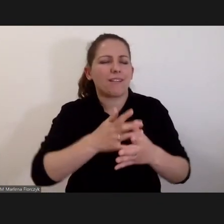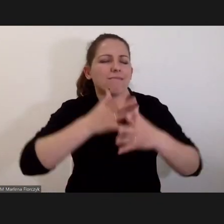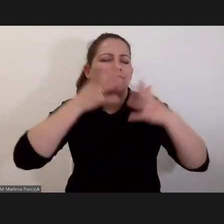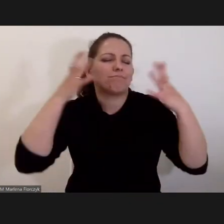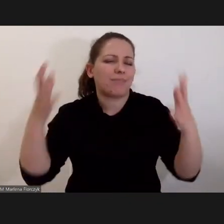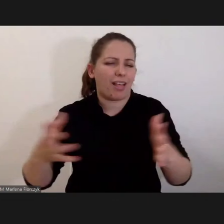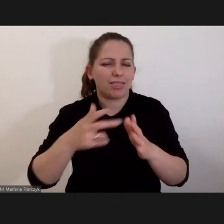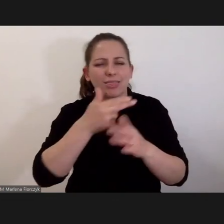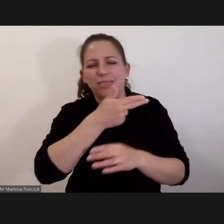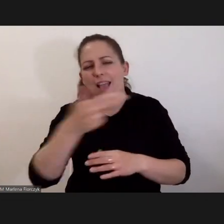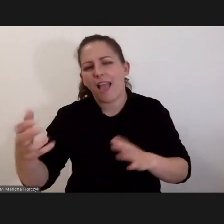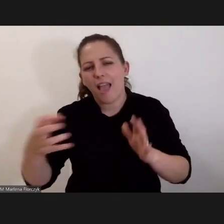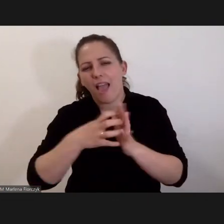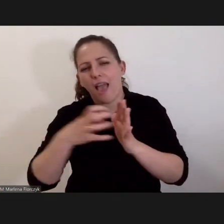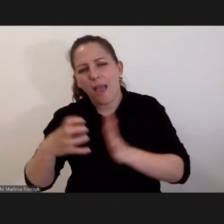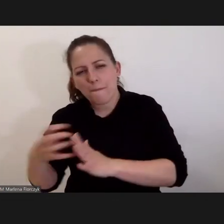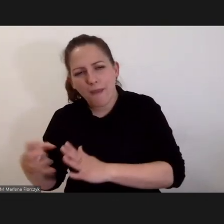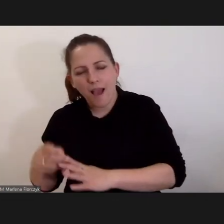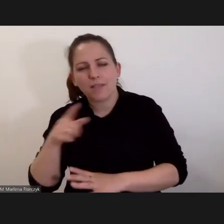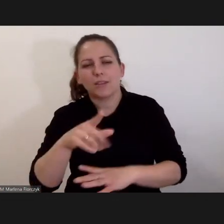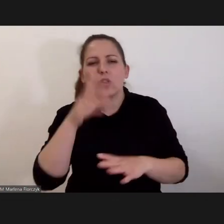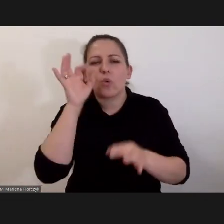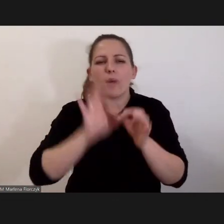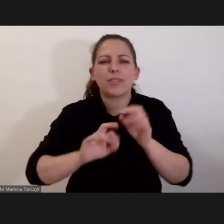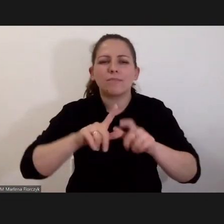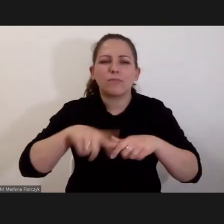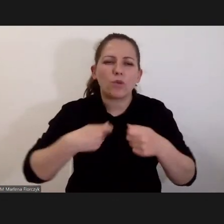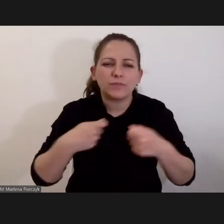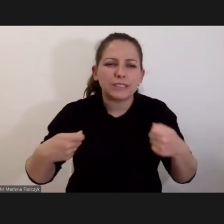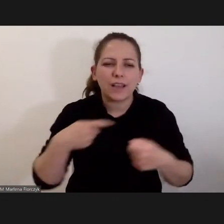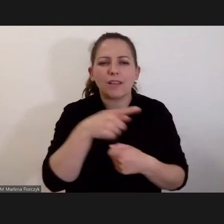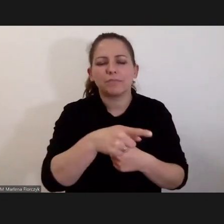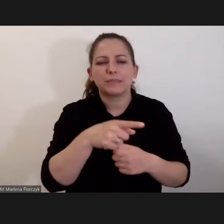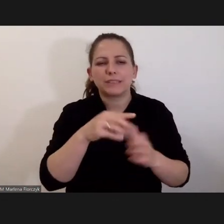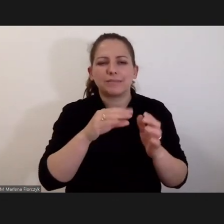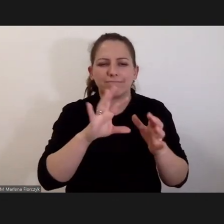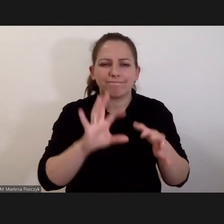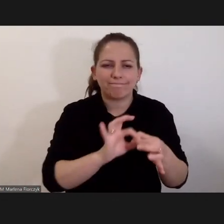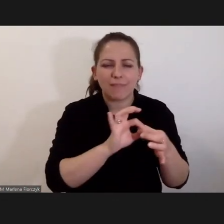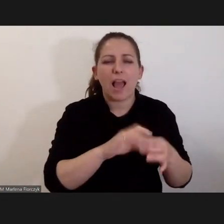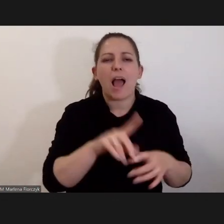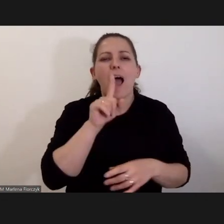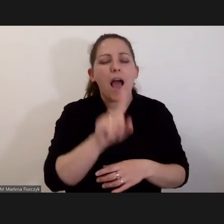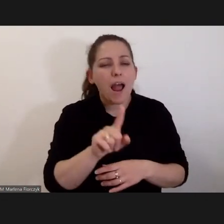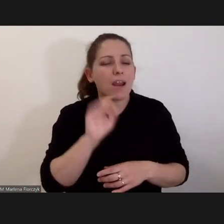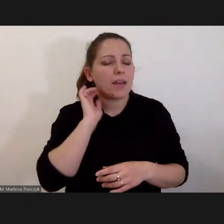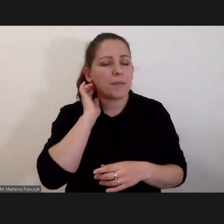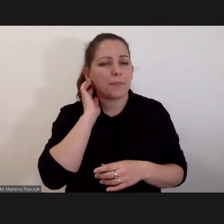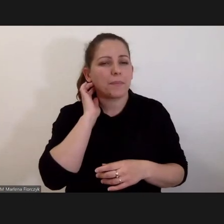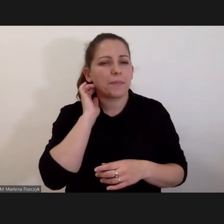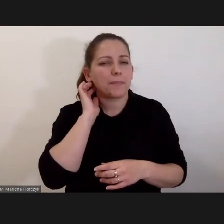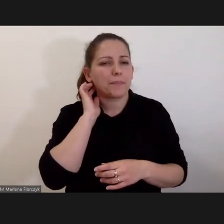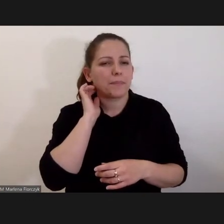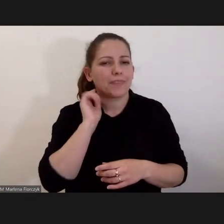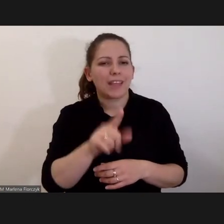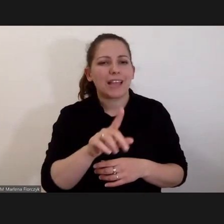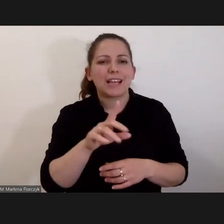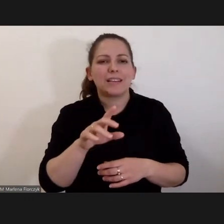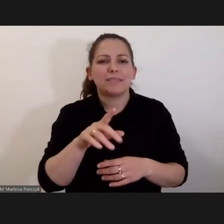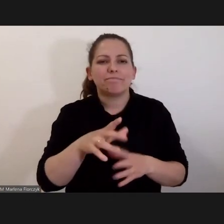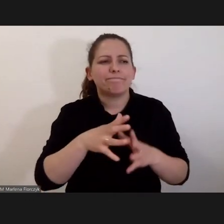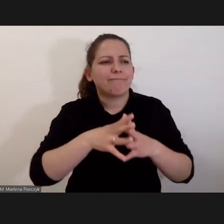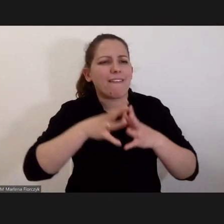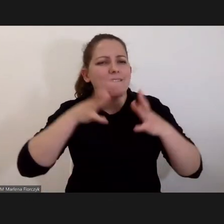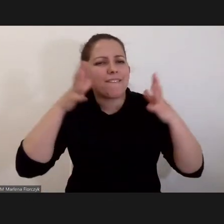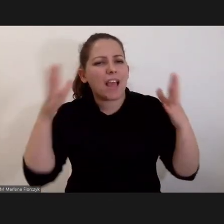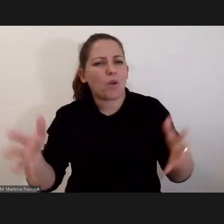Statut akurat zawiera bardzo szczegółowe rozwiązania do tego odpowiedzialności dyscyplinarnej. Aczkolwiek ta skala, wie pan, jest zupełnie